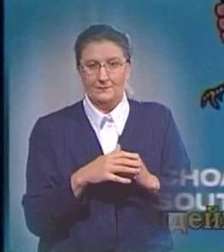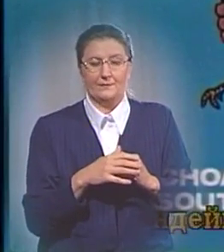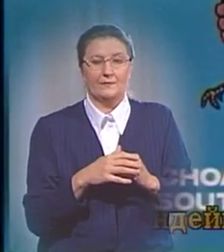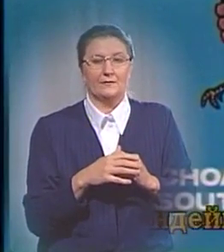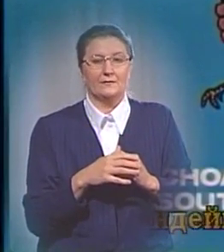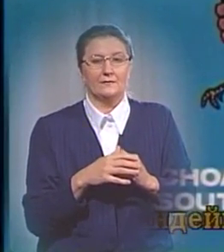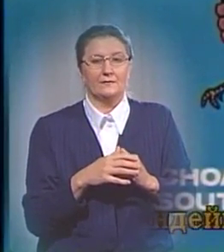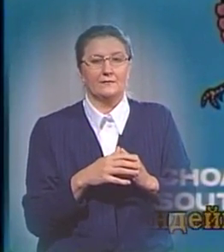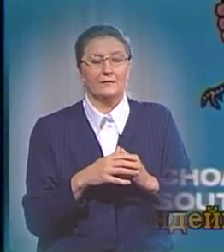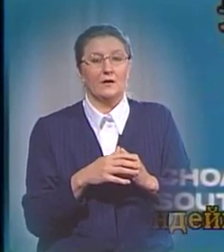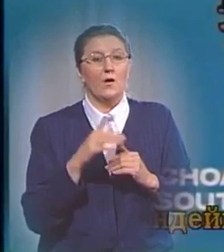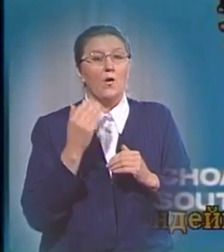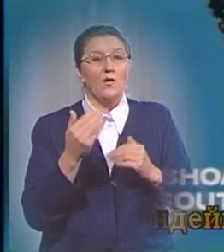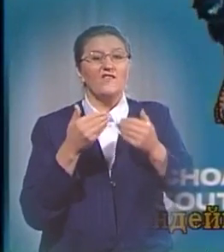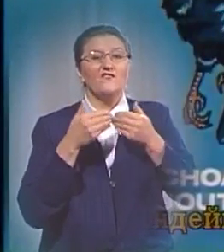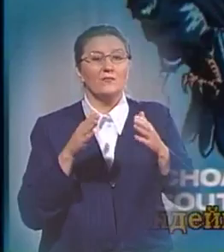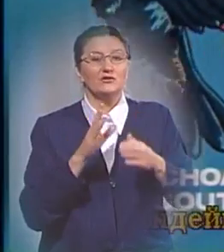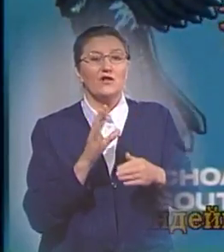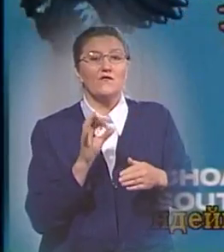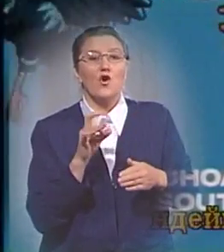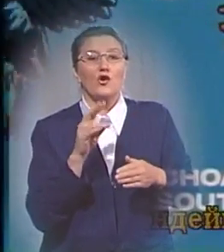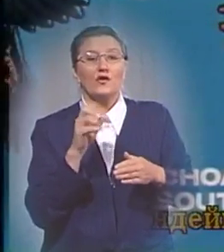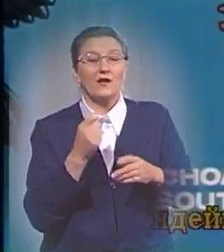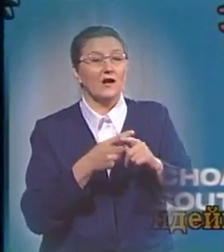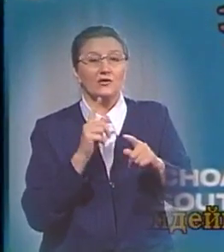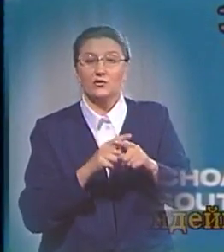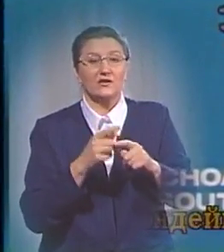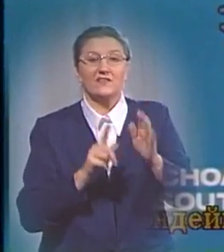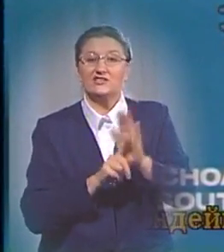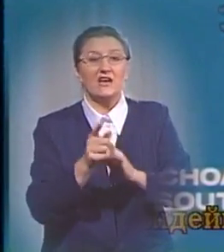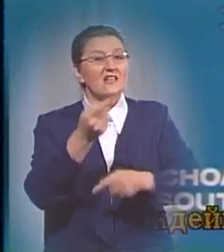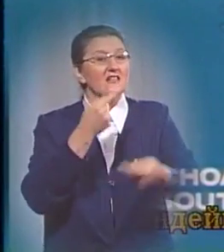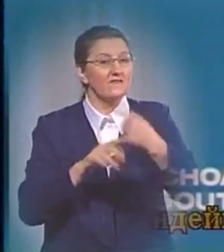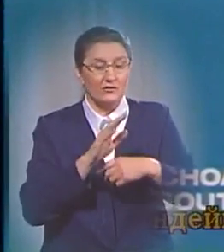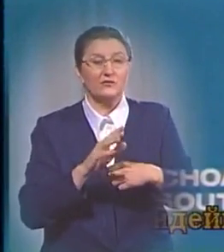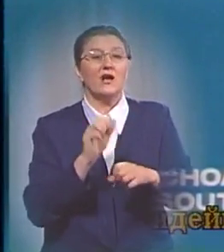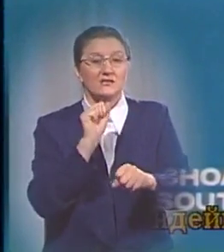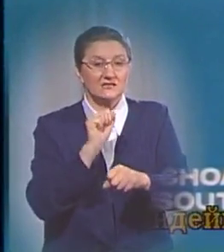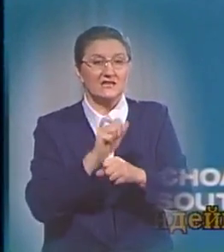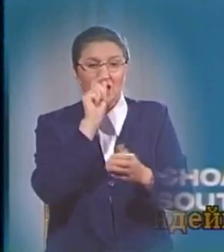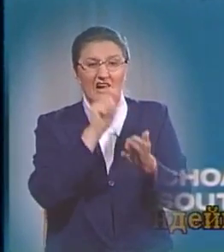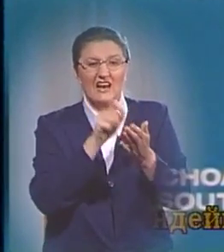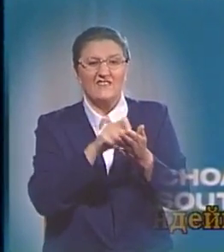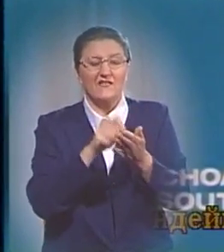Он выпустил ворона, который сначала не вернулся, а остался клевать мертвые тела.